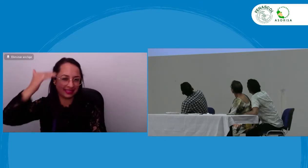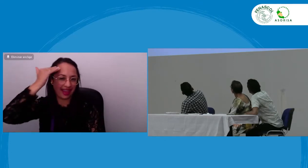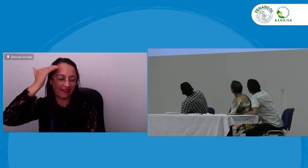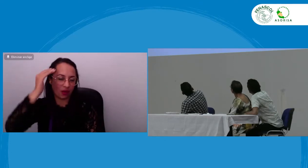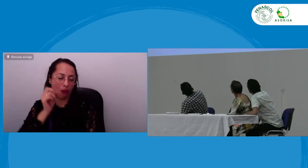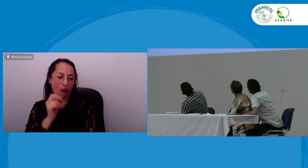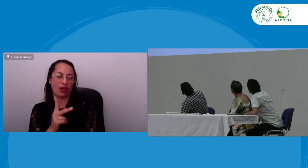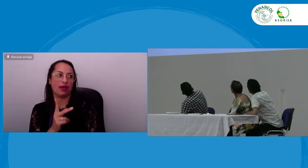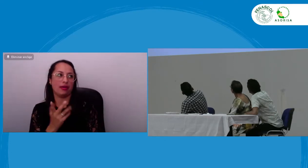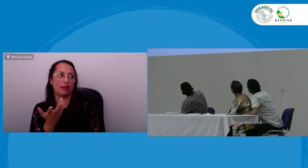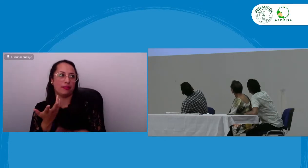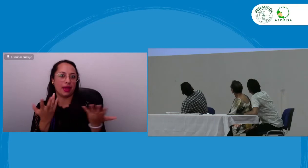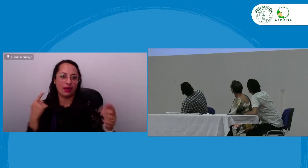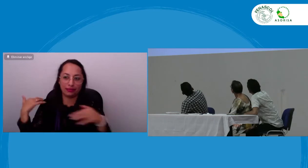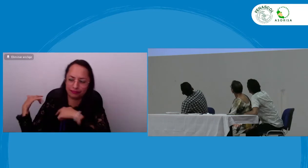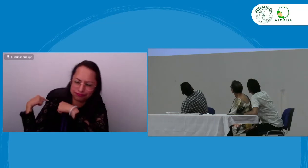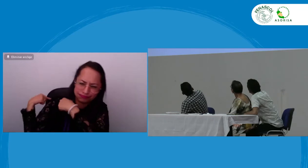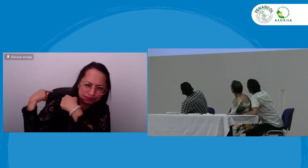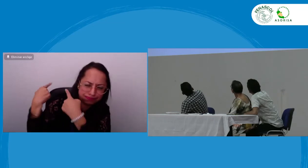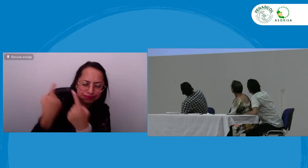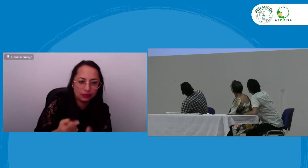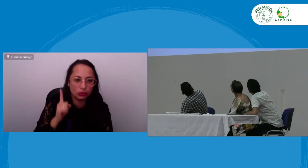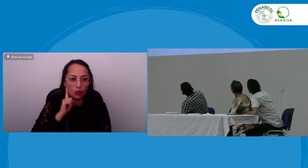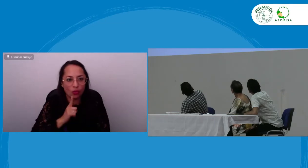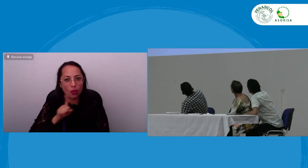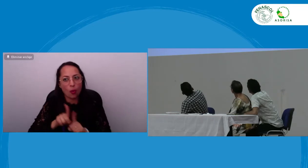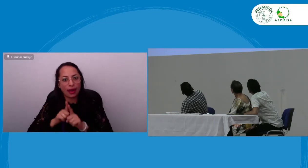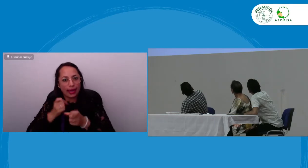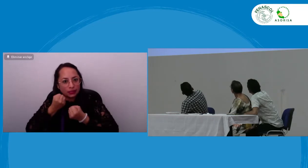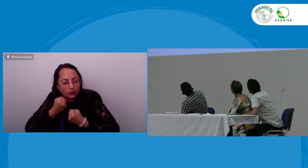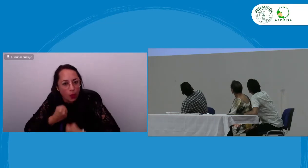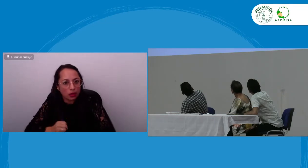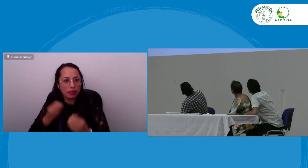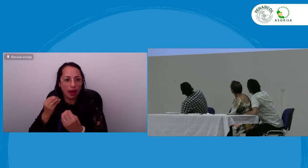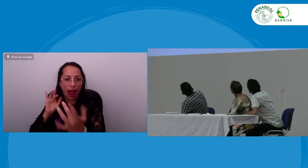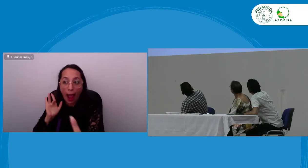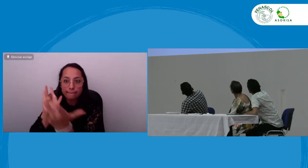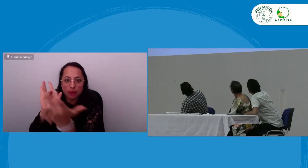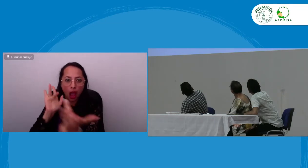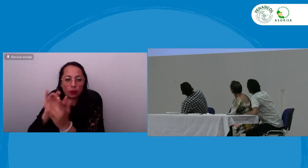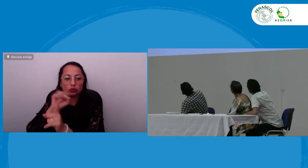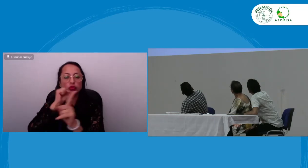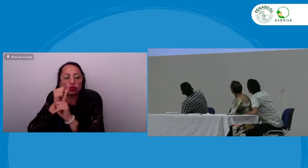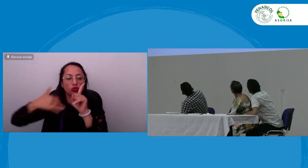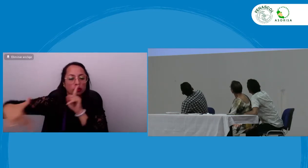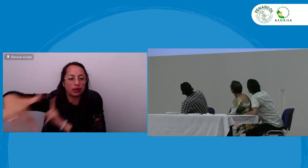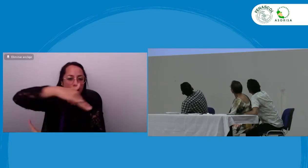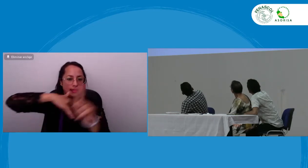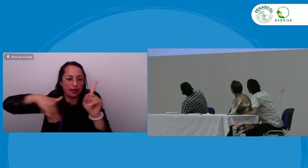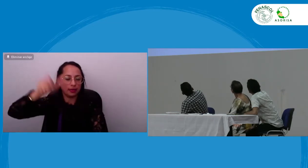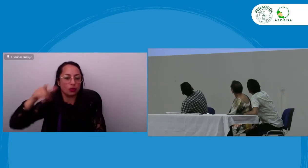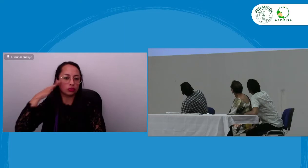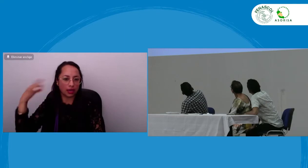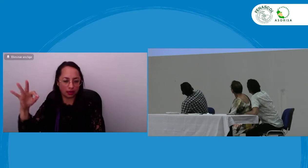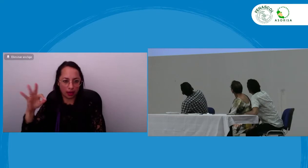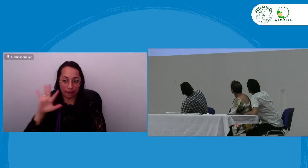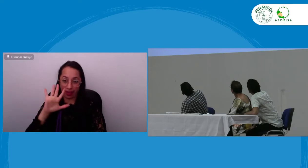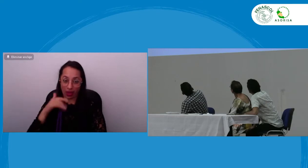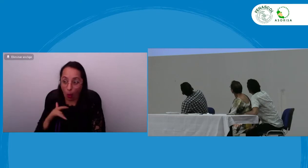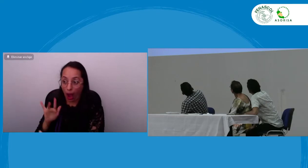del español escrito y eso pues digamos que ha ocurrido por muchísimos años y hemos visto el esfuerzo de las personas sordas para ingresar o